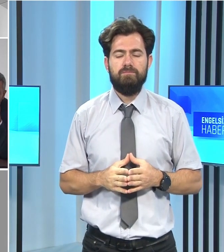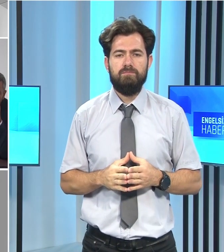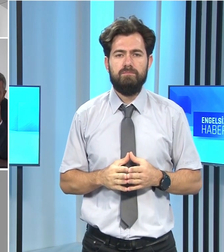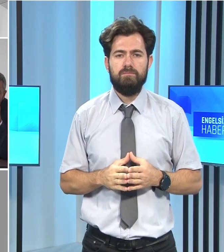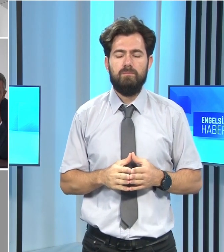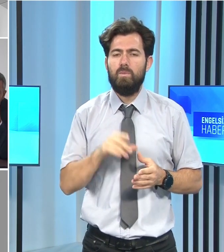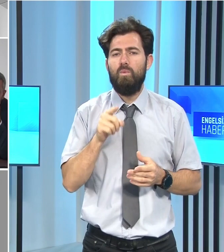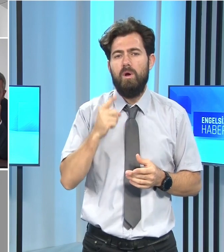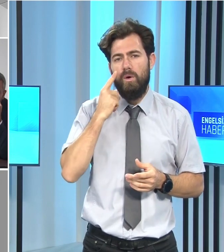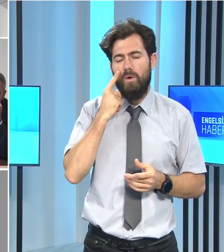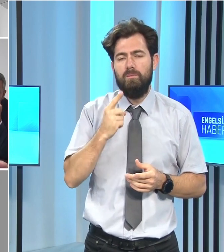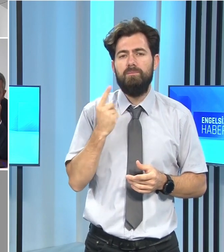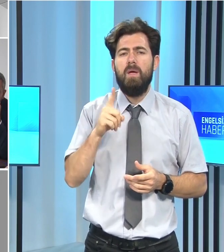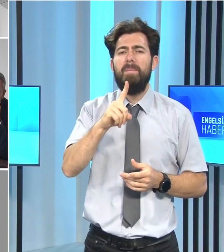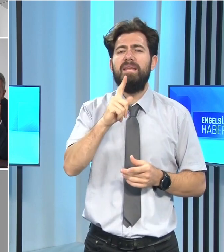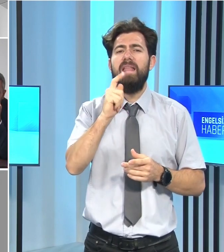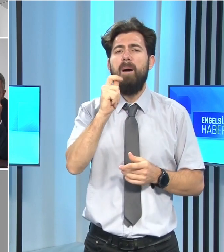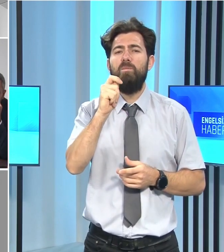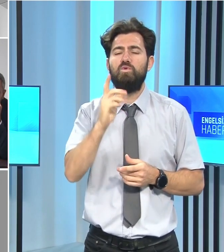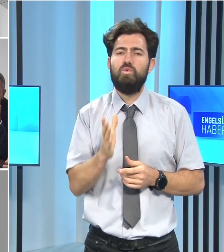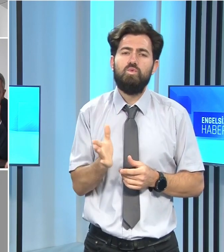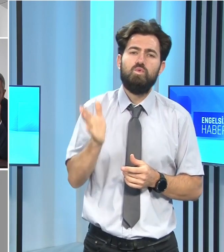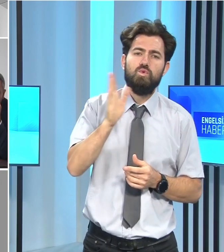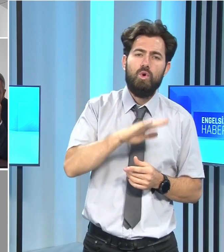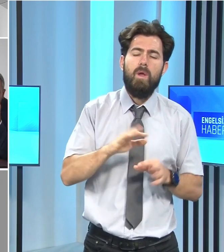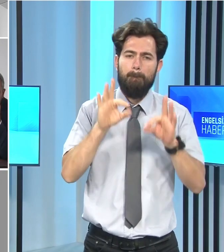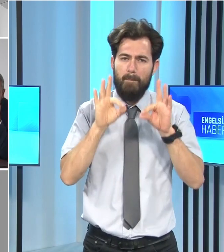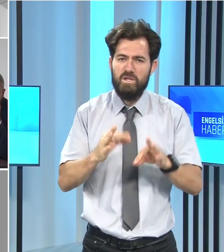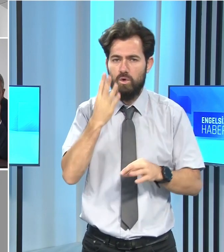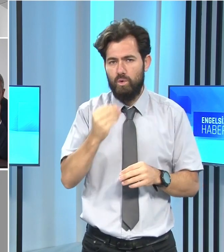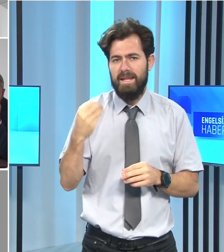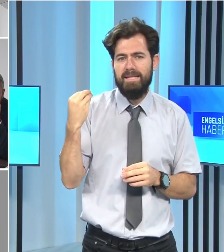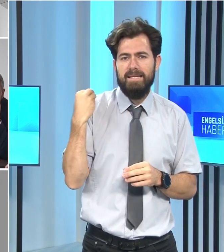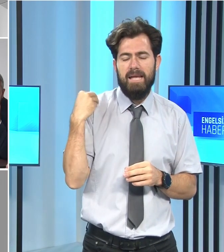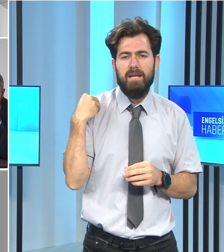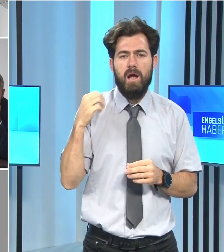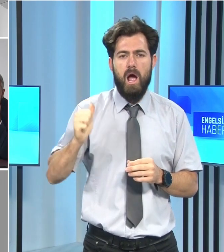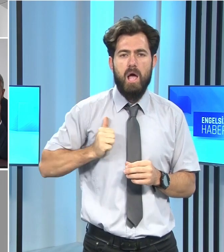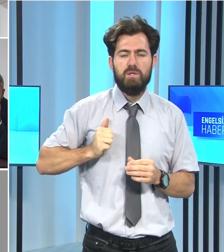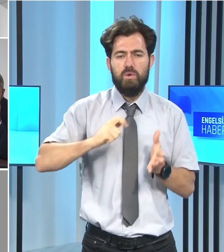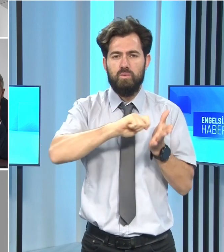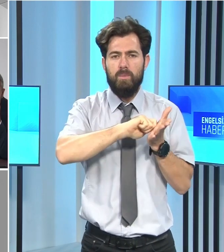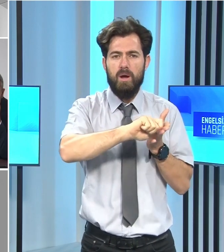Buna göre, 1 Temmuz'dan itibaren geçerli olacak yeni asgari ücret,